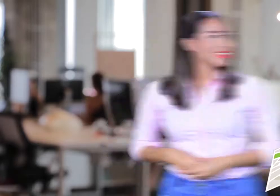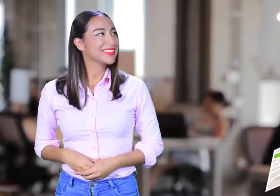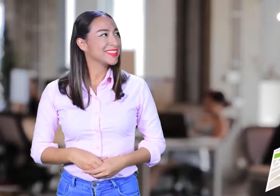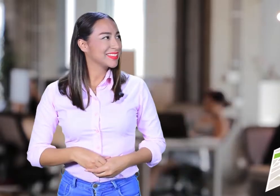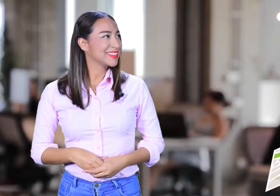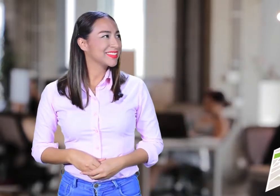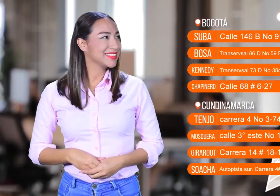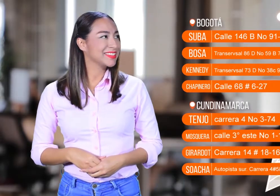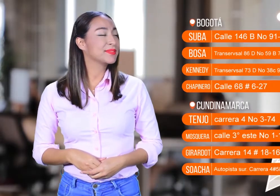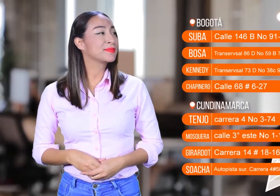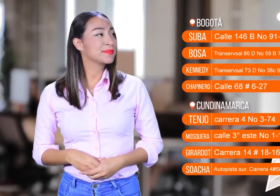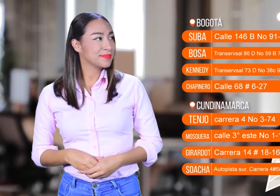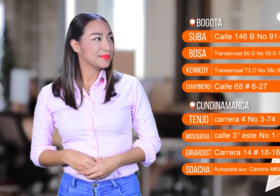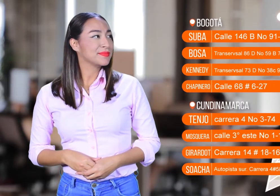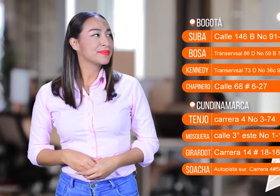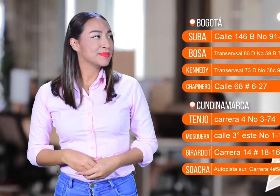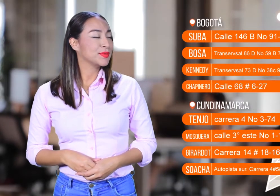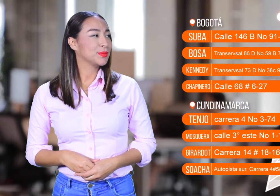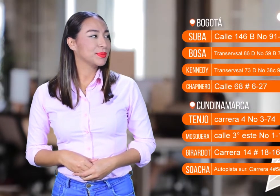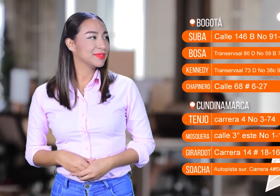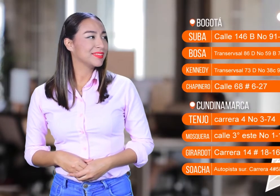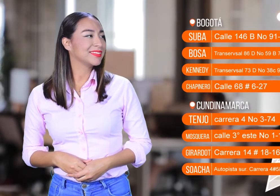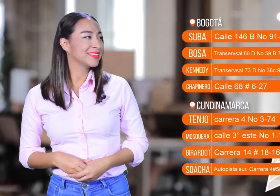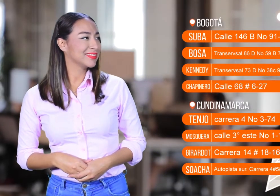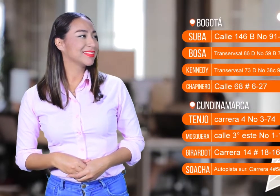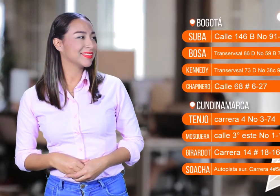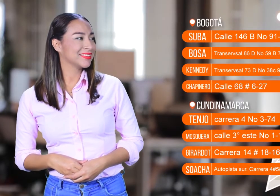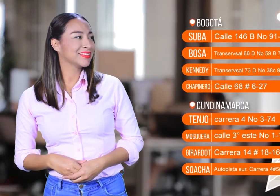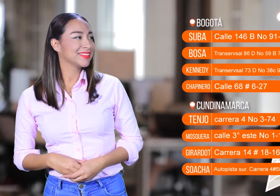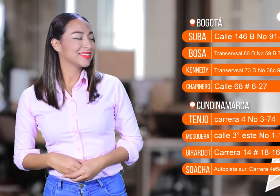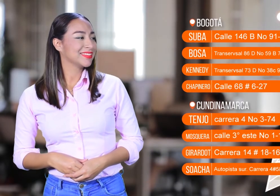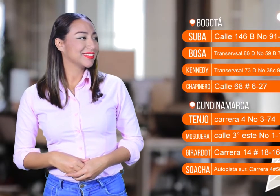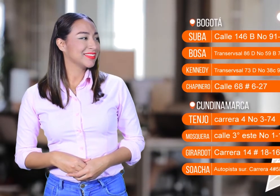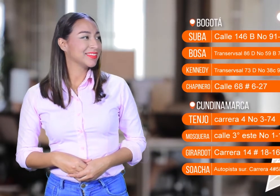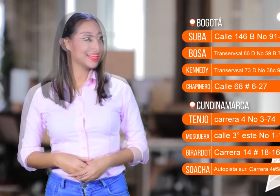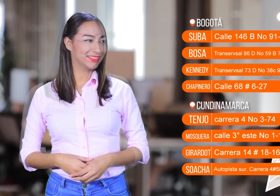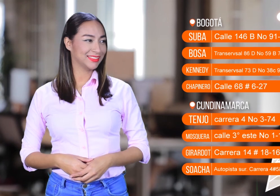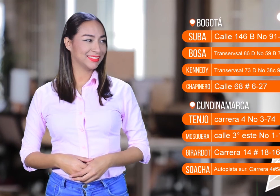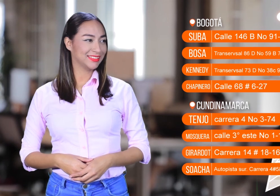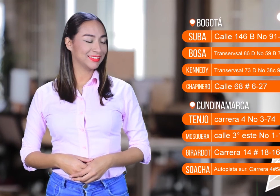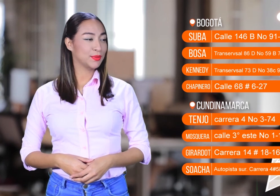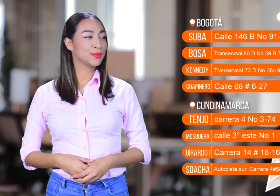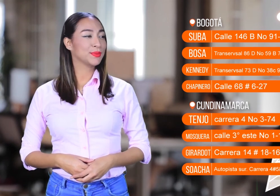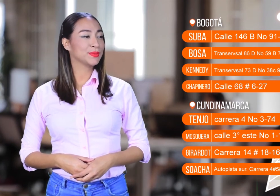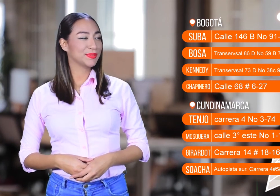Bogotá, Suba, Bosa, Kennedy, Chapinero y Cundinamarca, Tenjo, Mosquera,